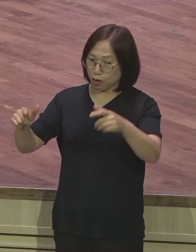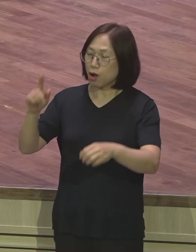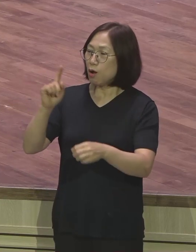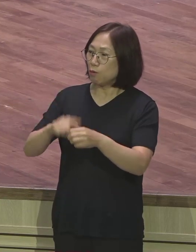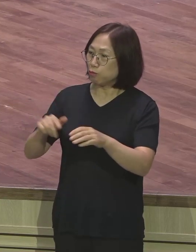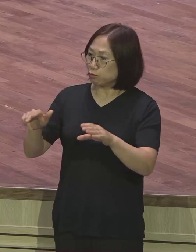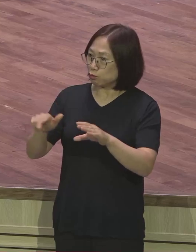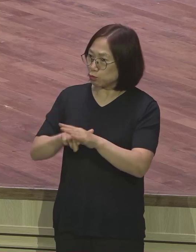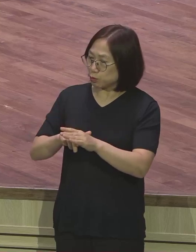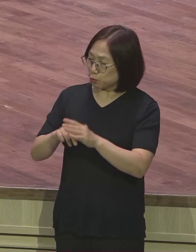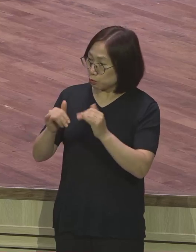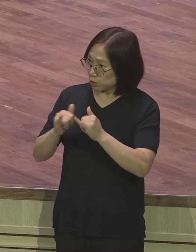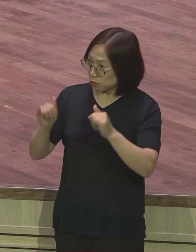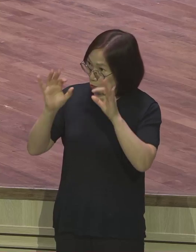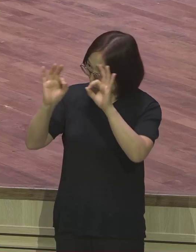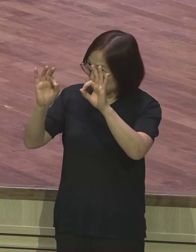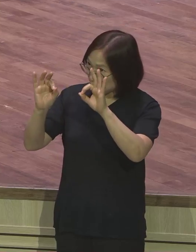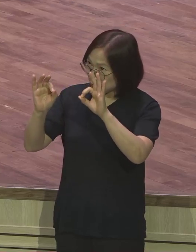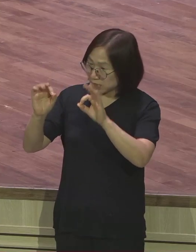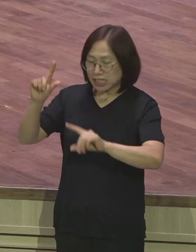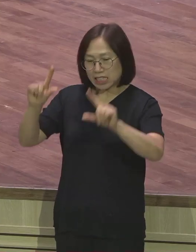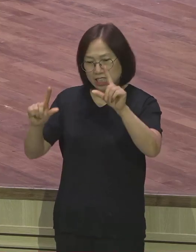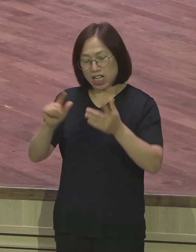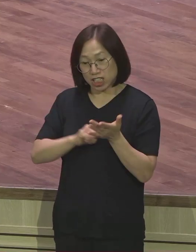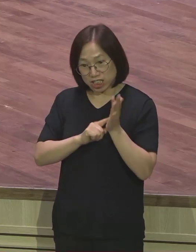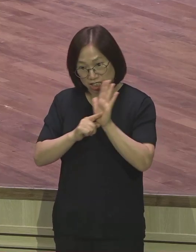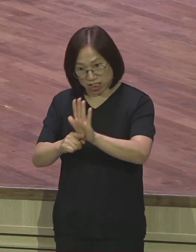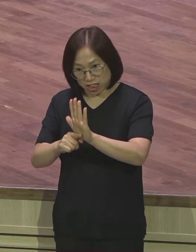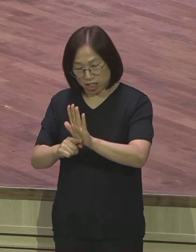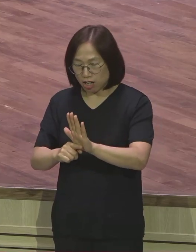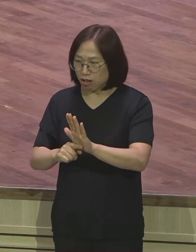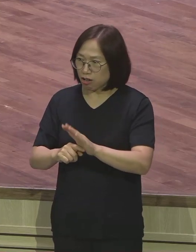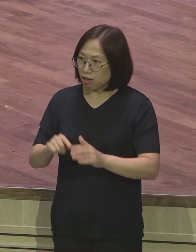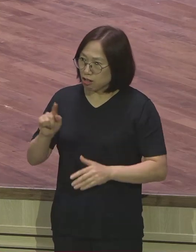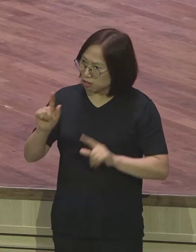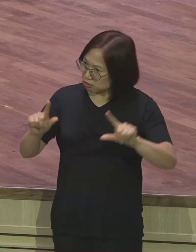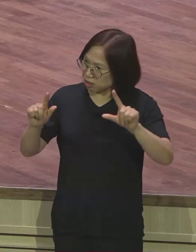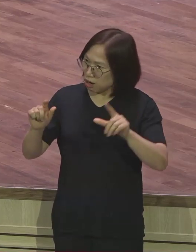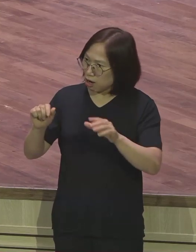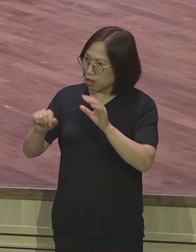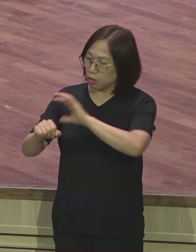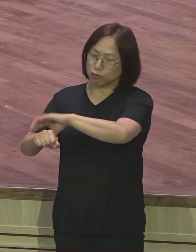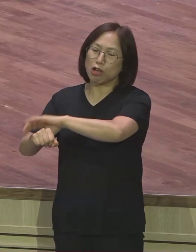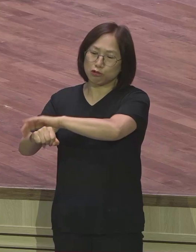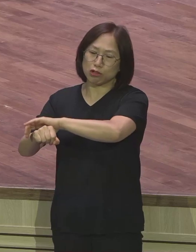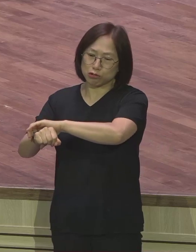저희가 간날에 대구에서 관광버스 10대가 와서 그 불교 신자들이 그거 구경하려고